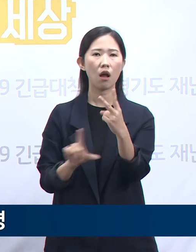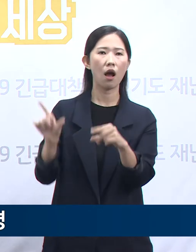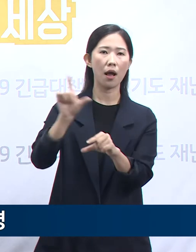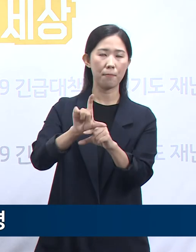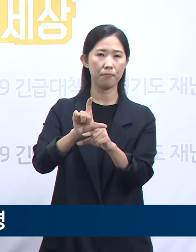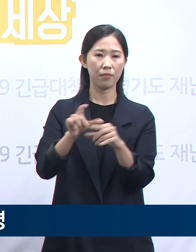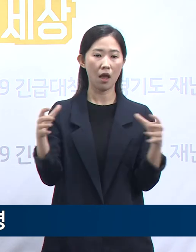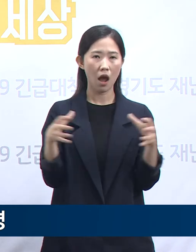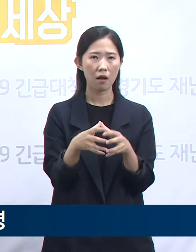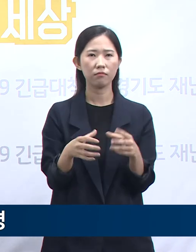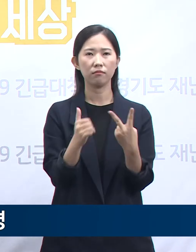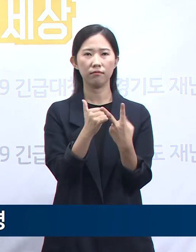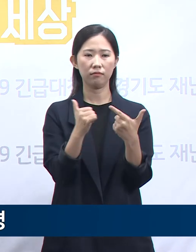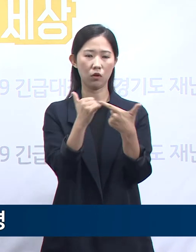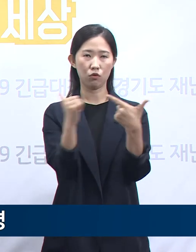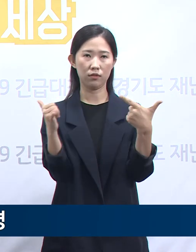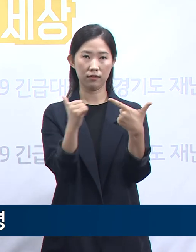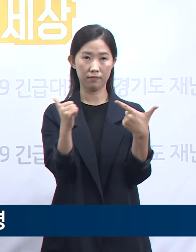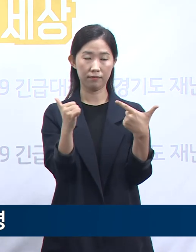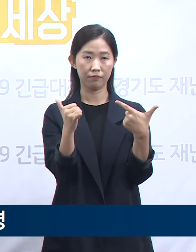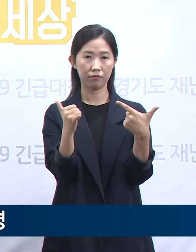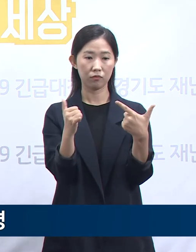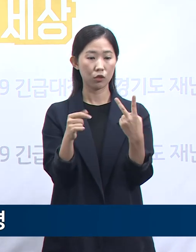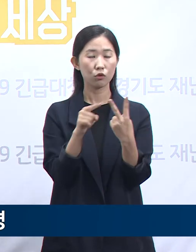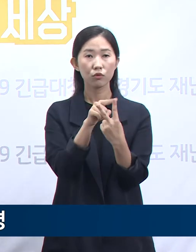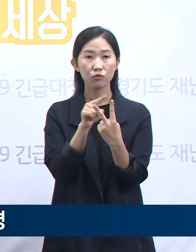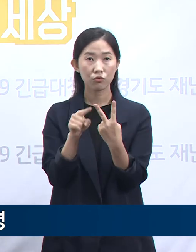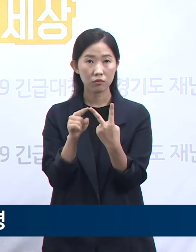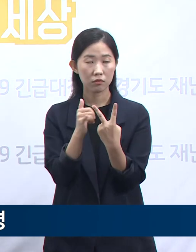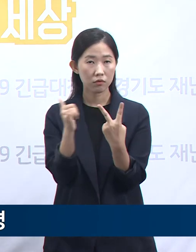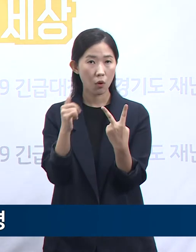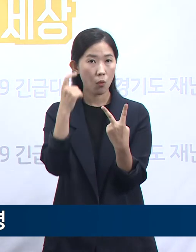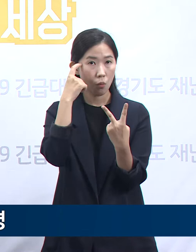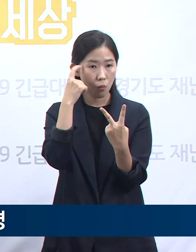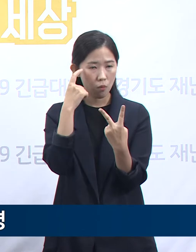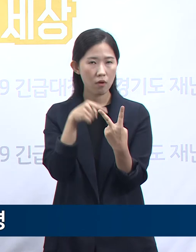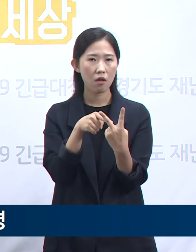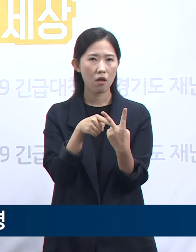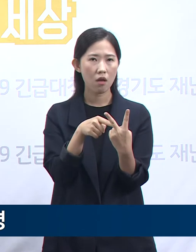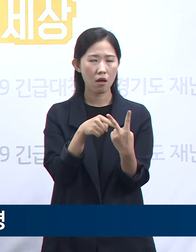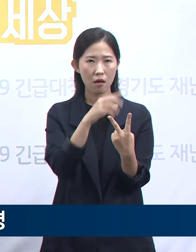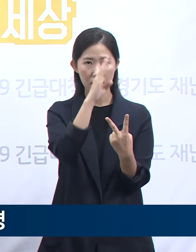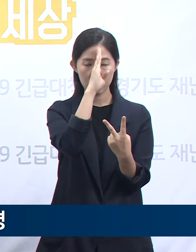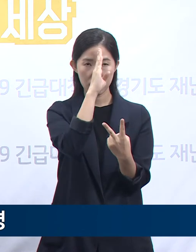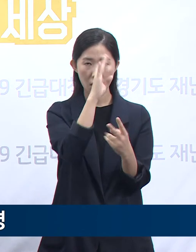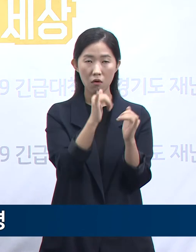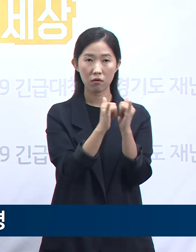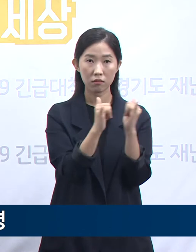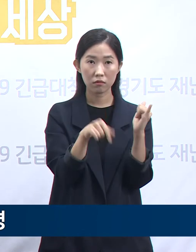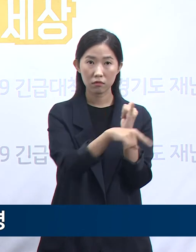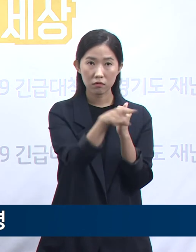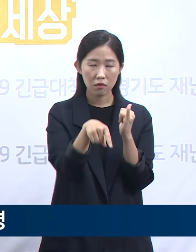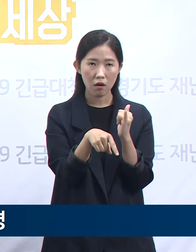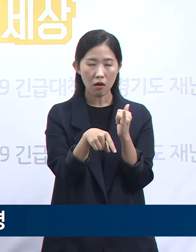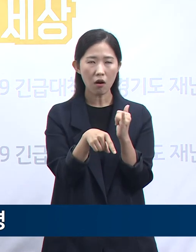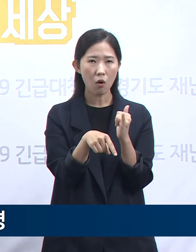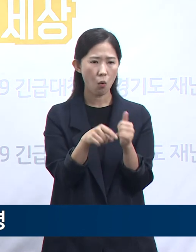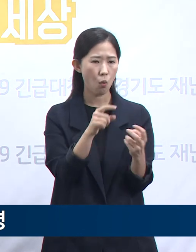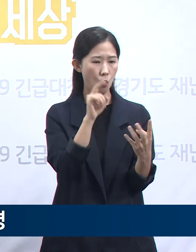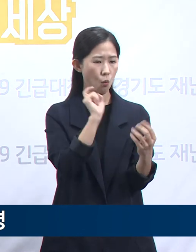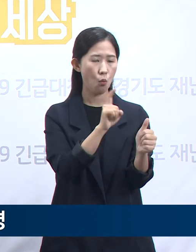늘어났습니다. 추가 확진된 간호사 2명은 잇따른 입원 확진자 발생에 따른 병원 내 코어트 격리 중